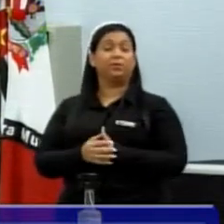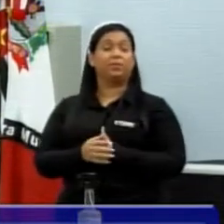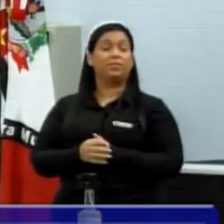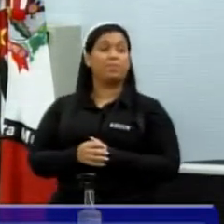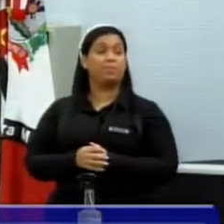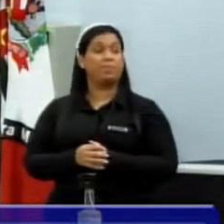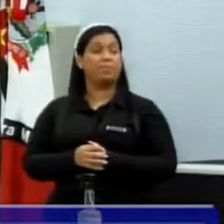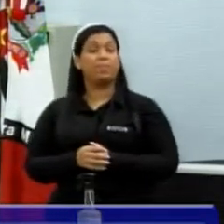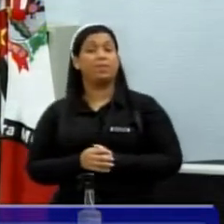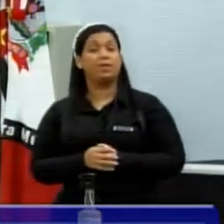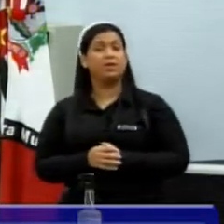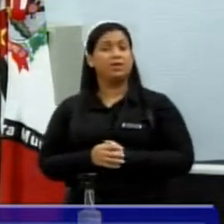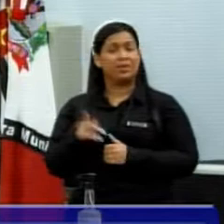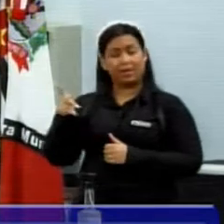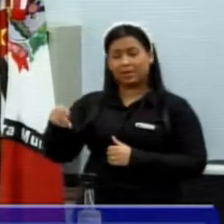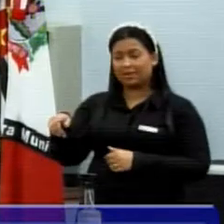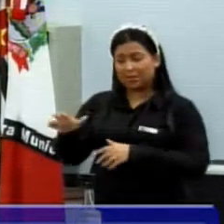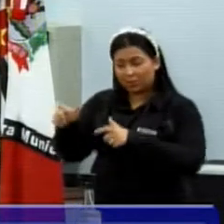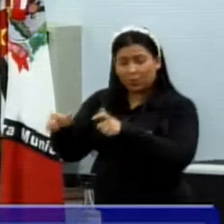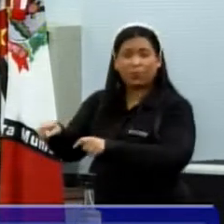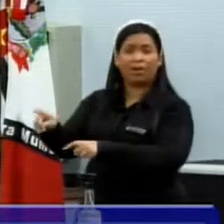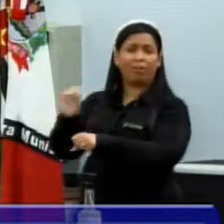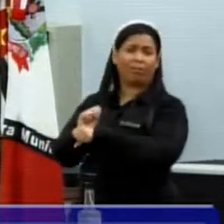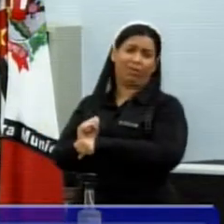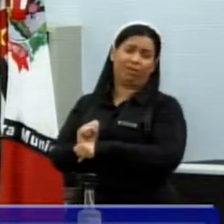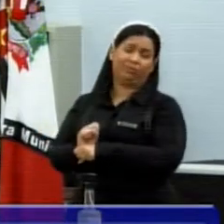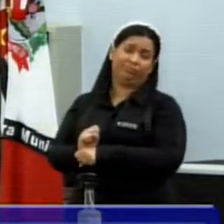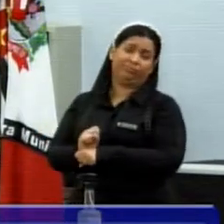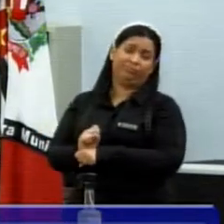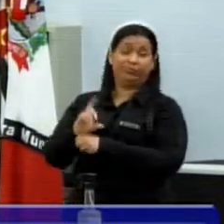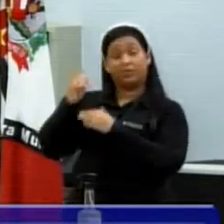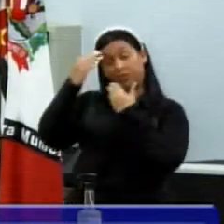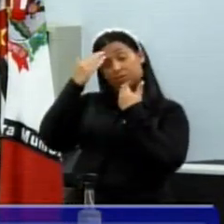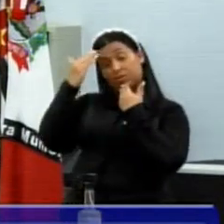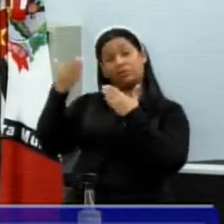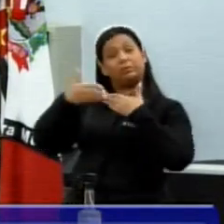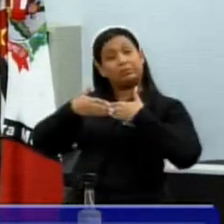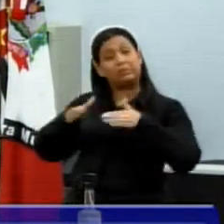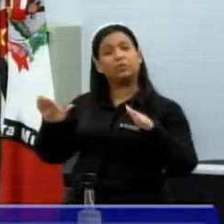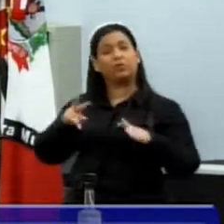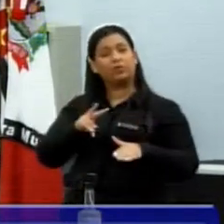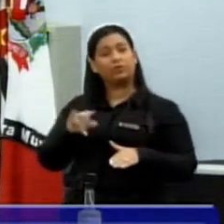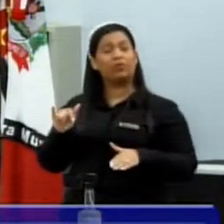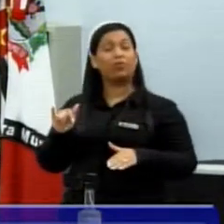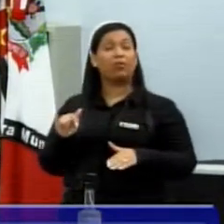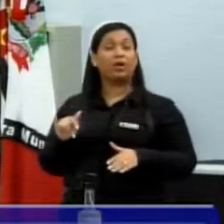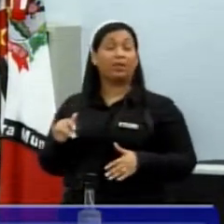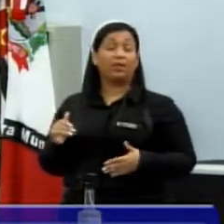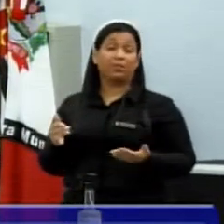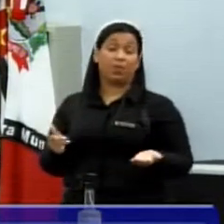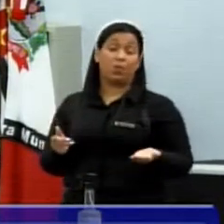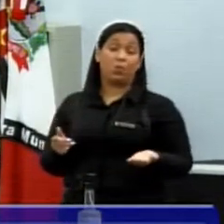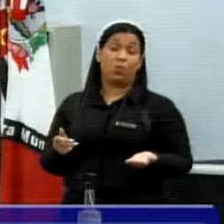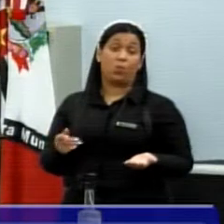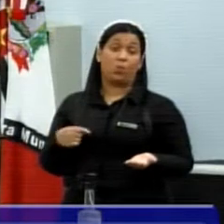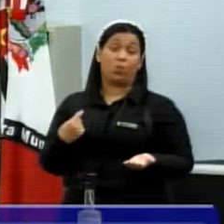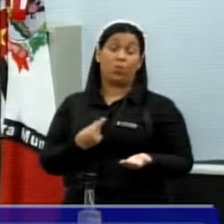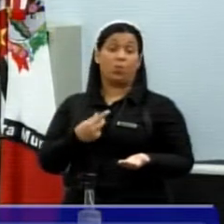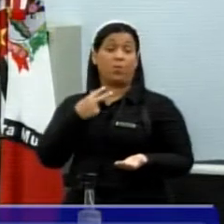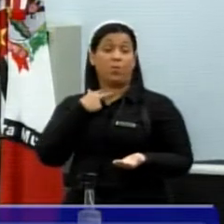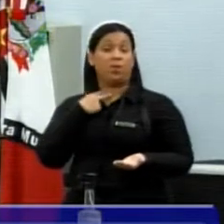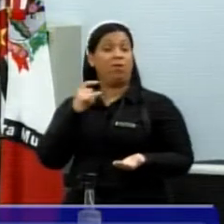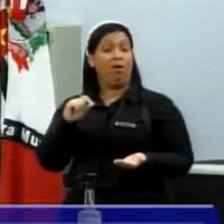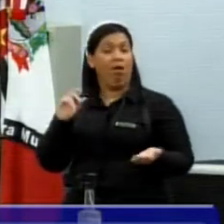e aquele prédio parado, então, graças a Deus foi inaugurado, nós não podemos deixar de